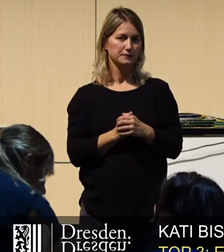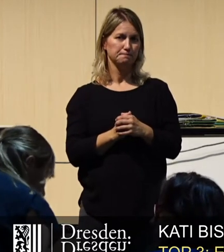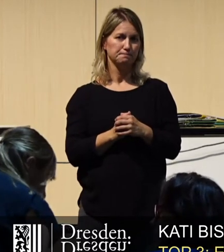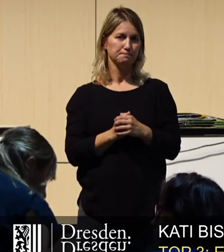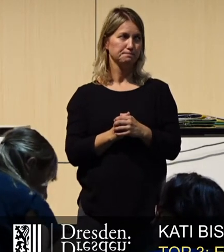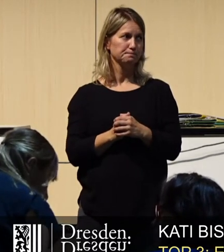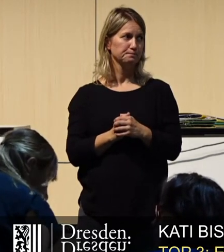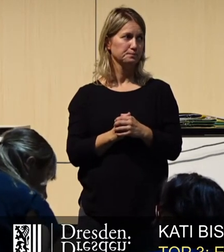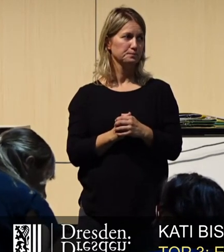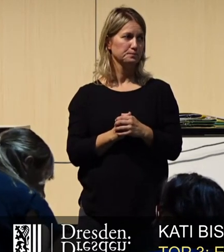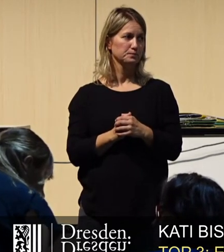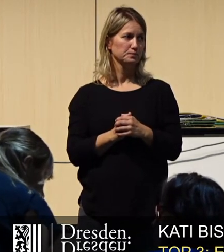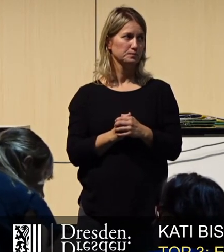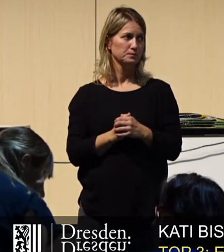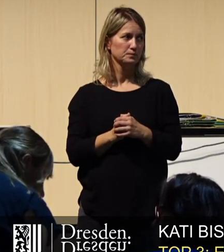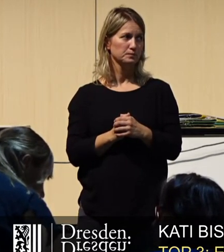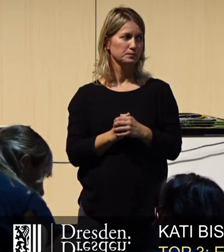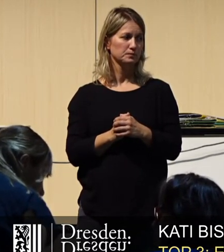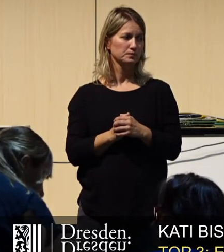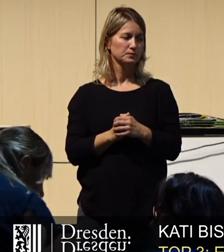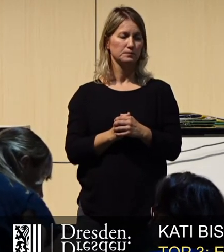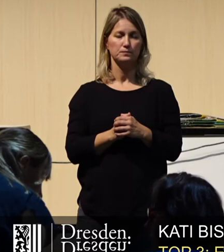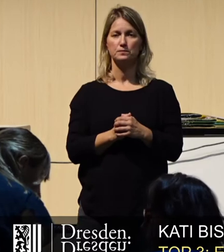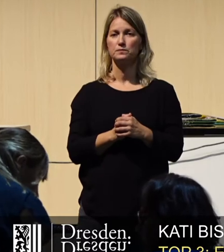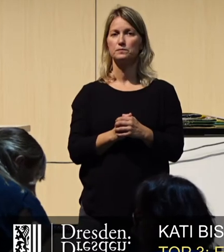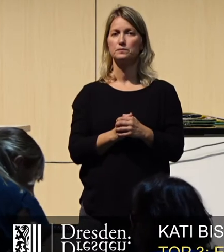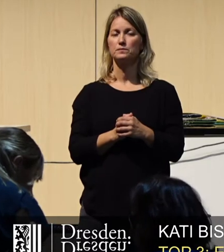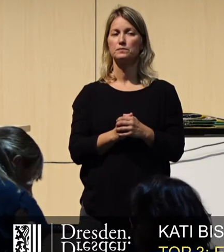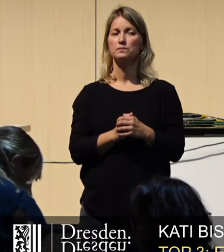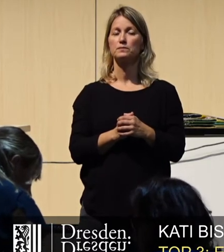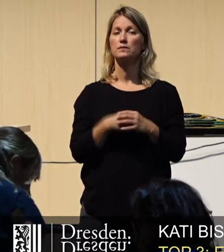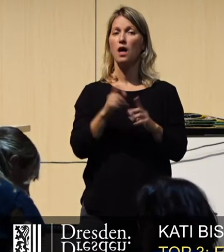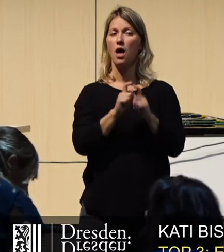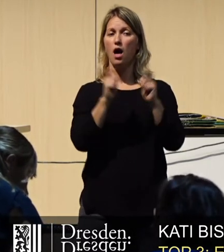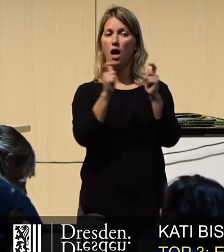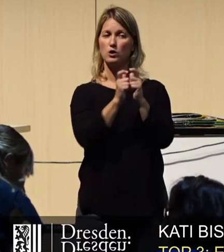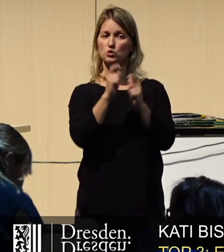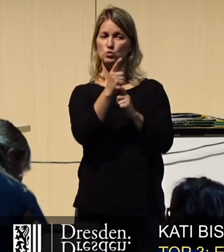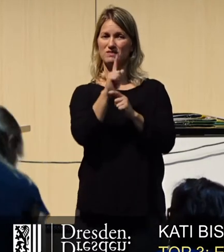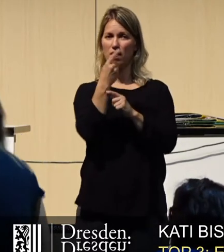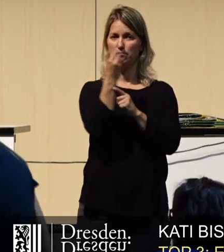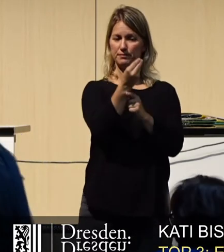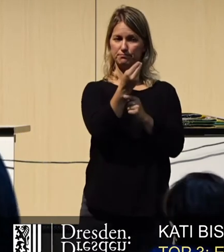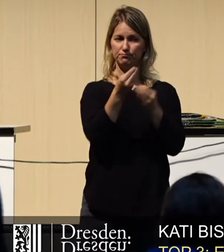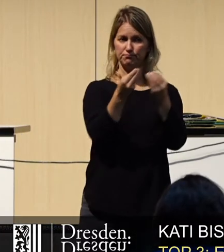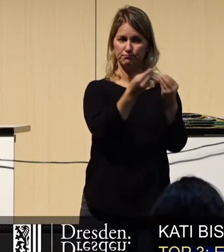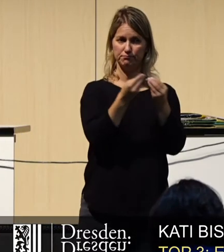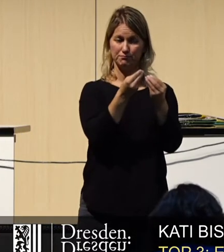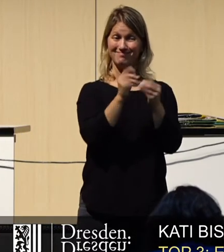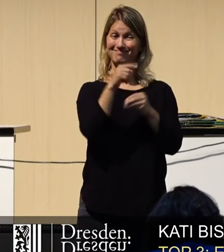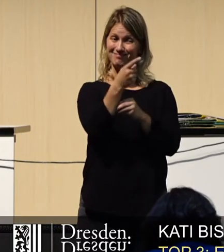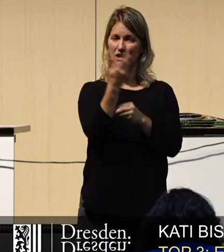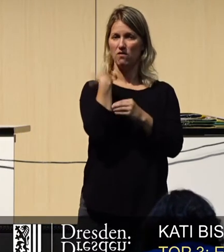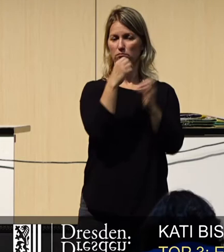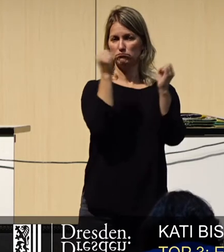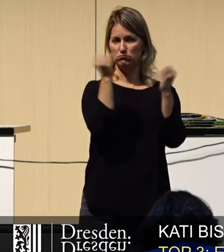der federführende Ausschuss hat einen Beschluss getroffen, den wir hoffentlich heute auch